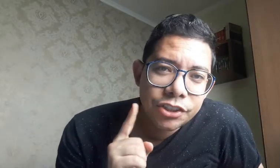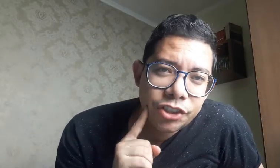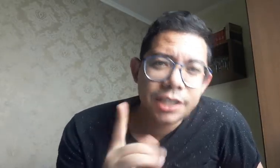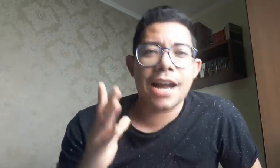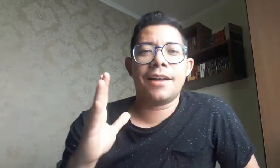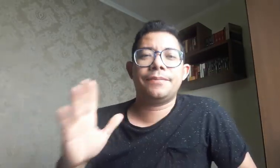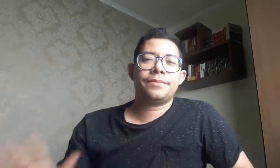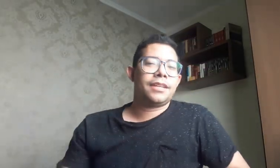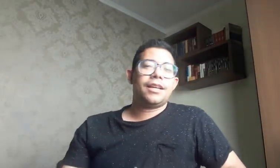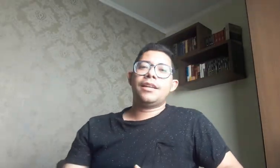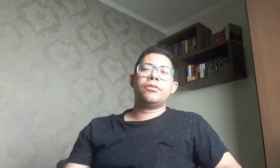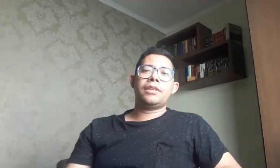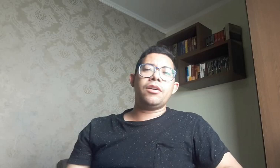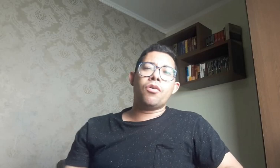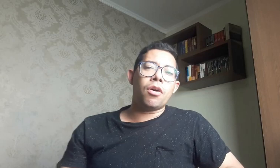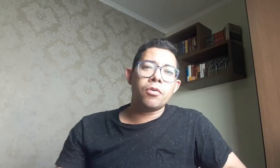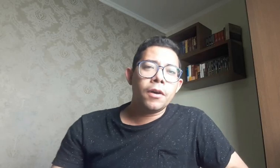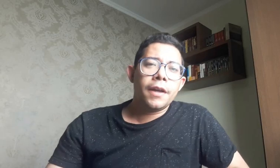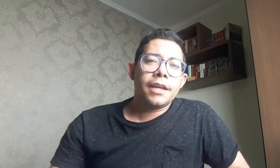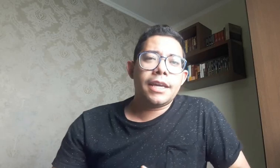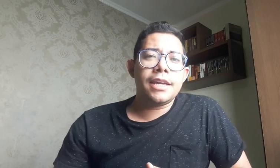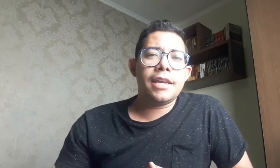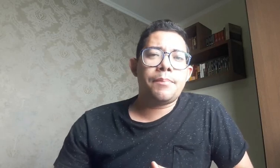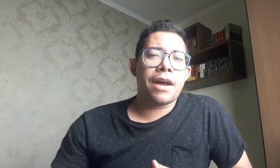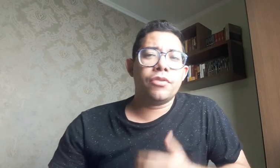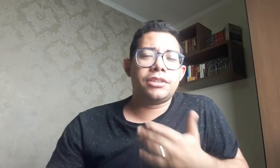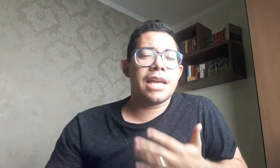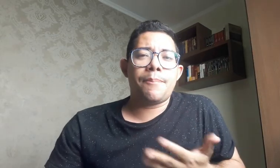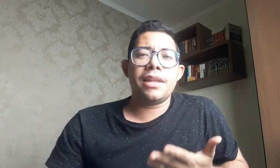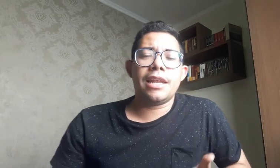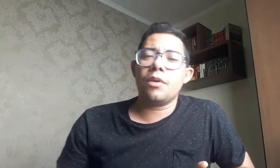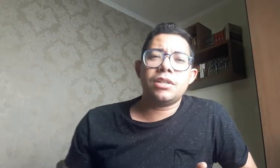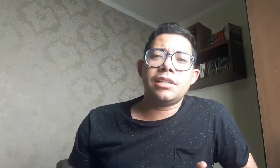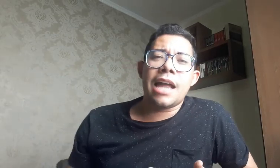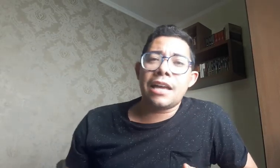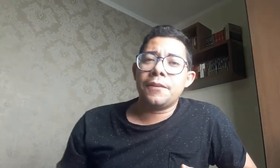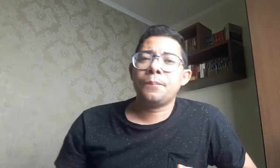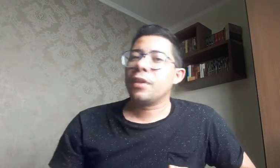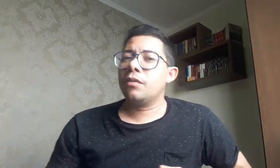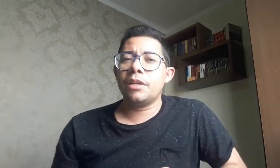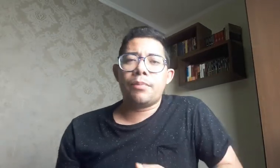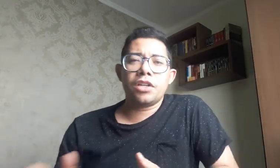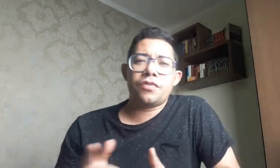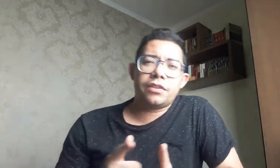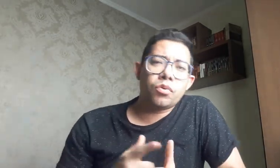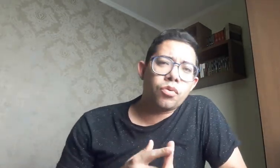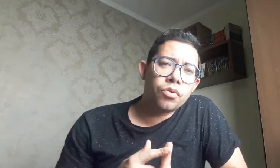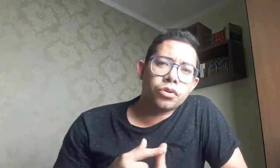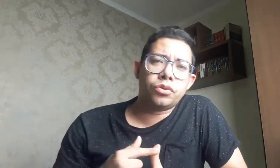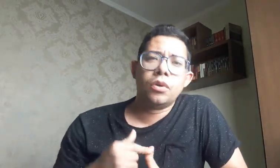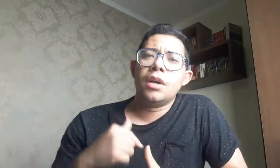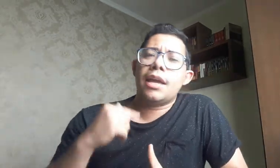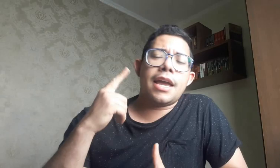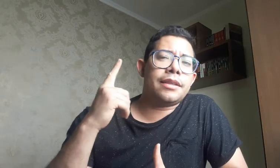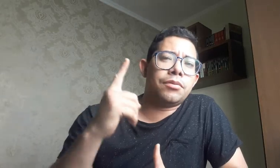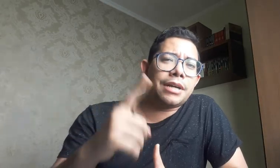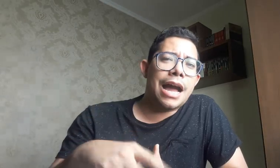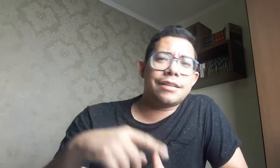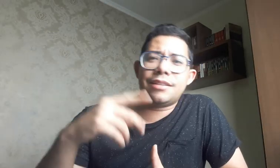praticar. Não tem como e para você aprender língua de sinais, você pode fazer o curso do CAS, da